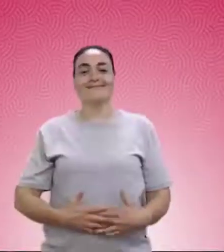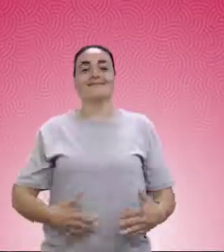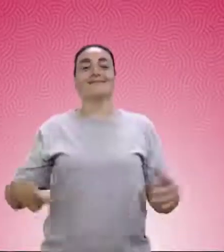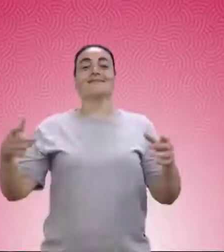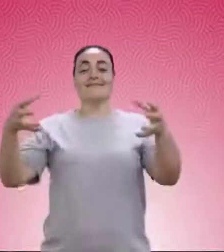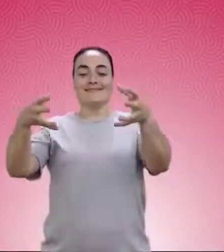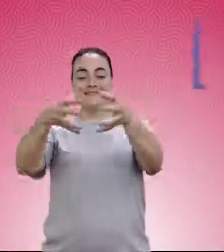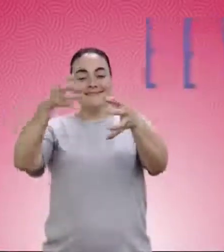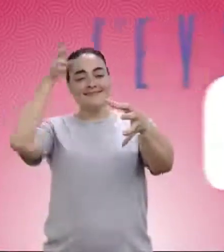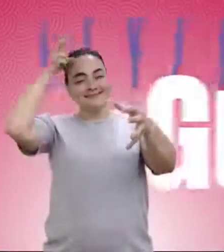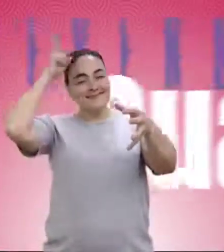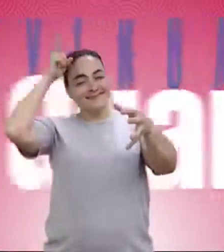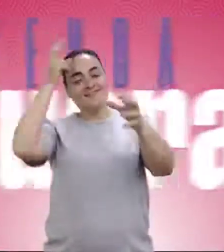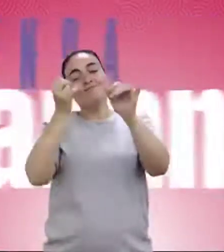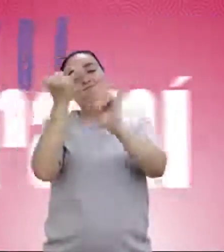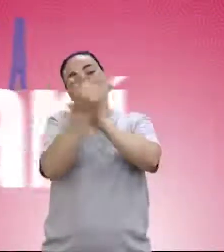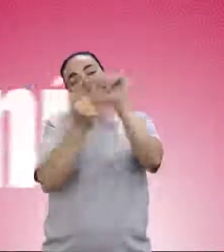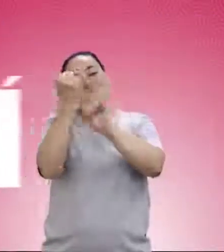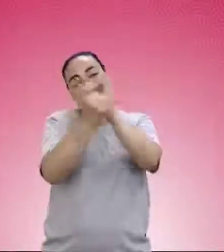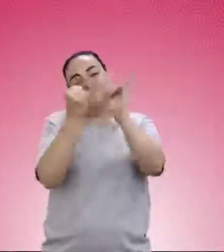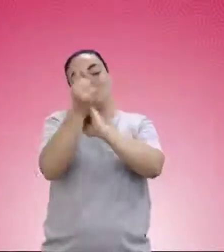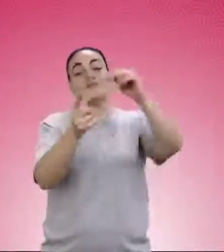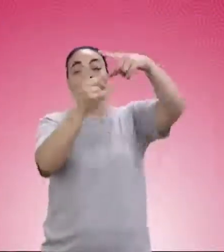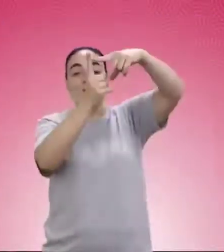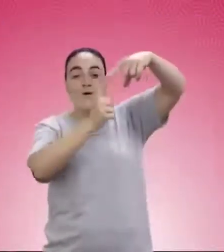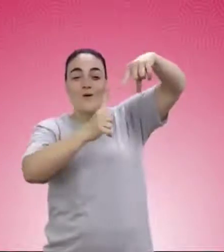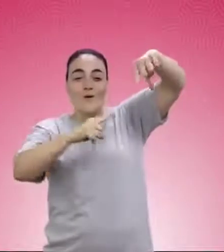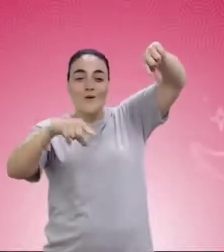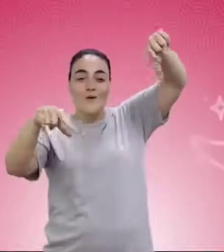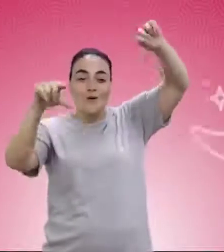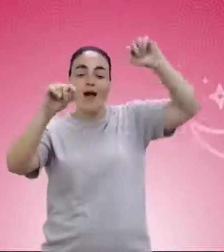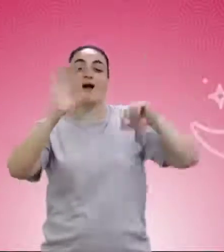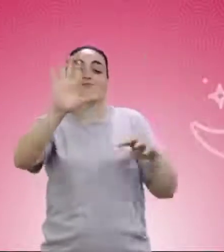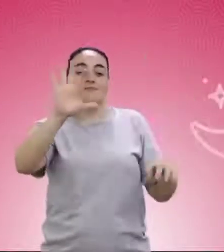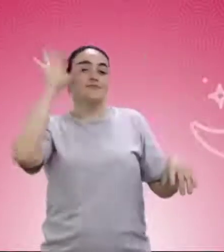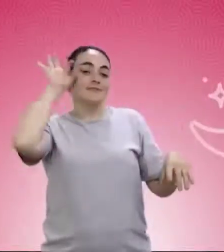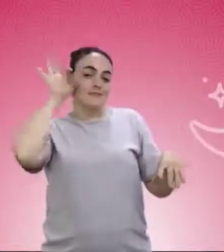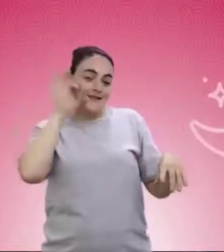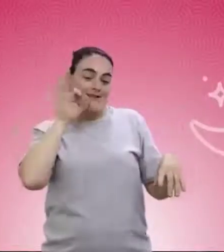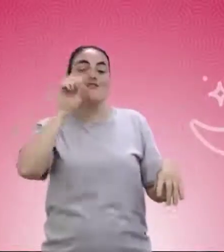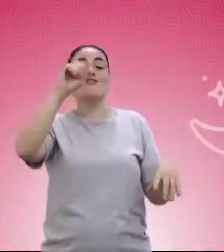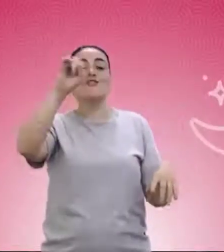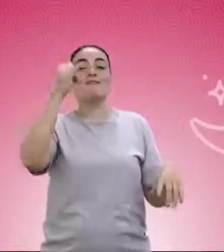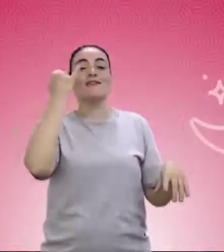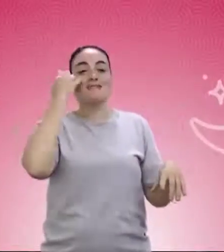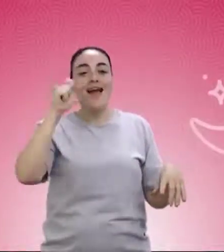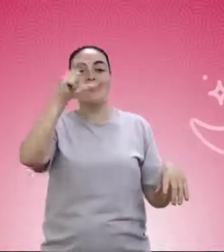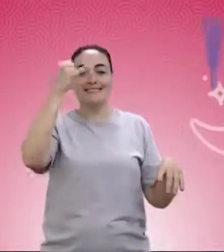Les voy a contar una historia guananí. Se trata de una luna. Este es su seña personal y su nombre es Yasi.